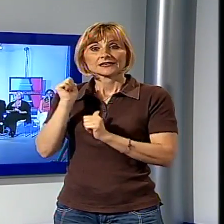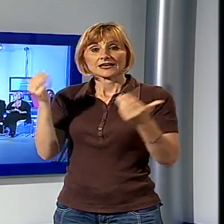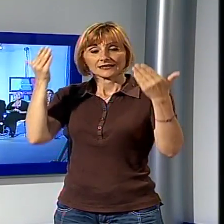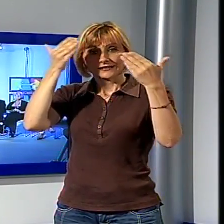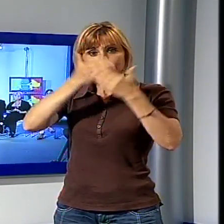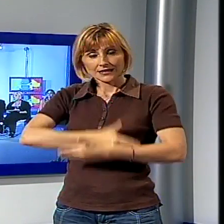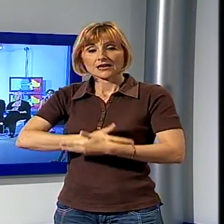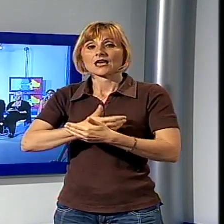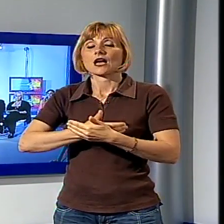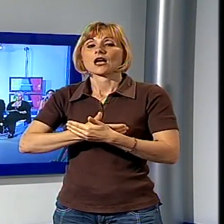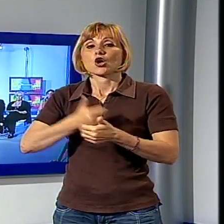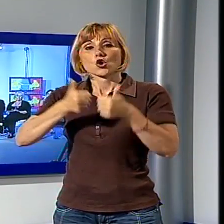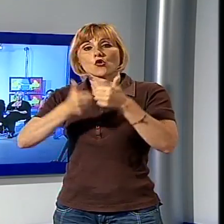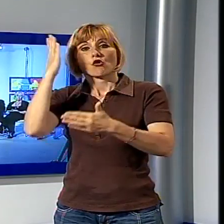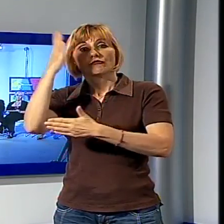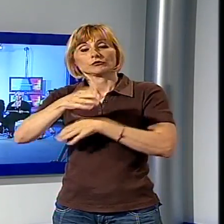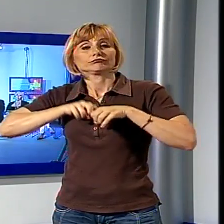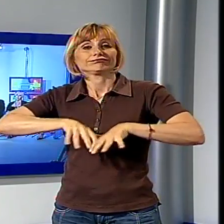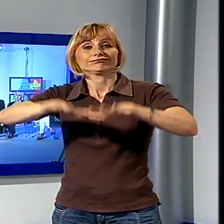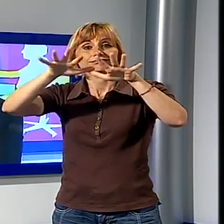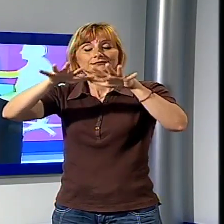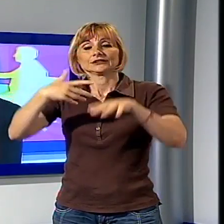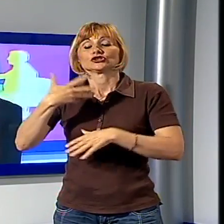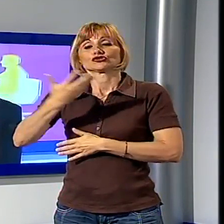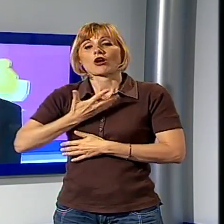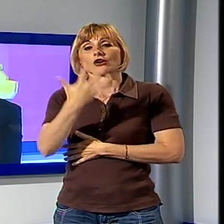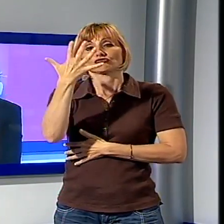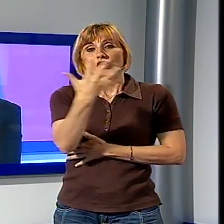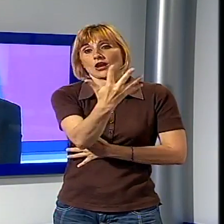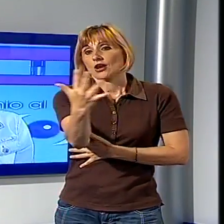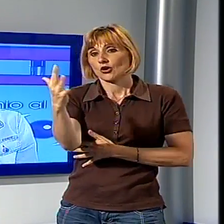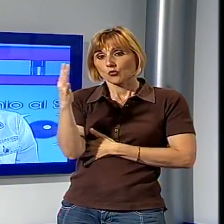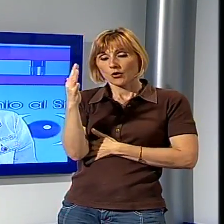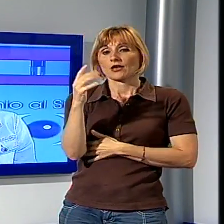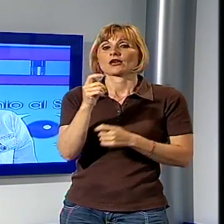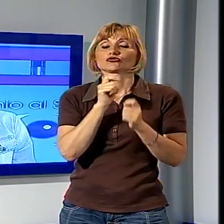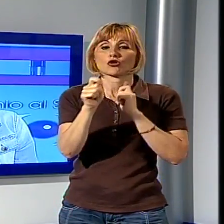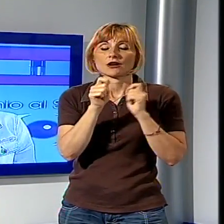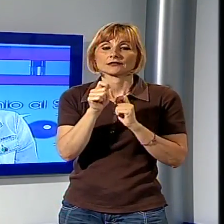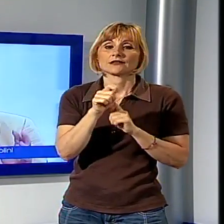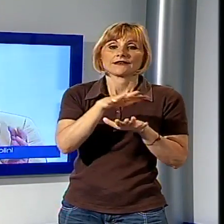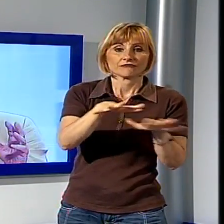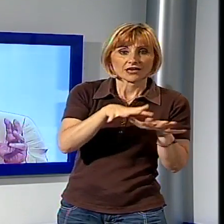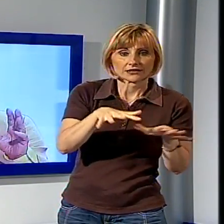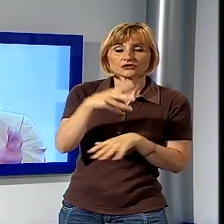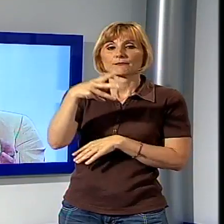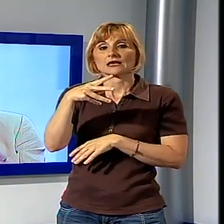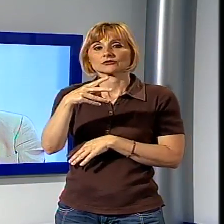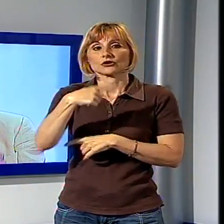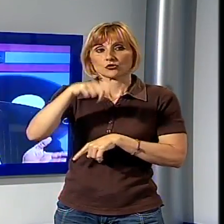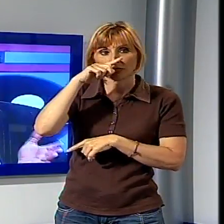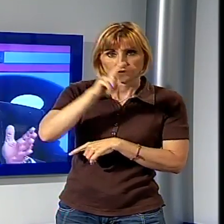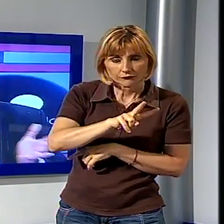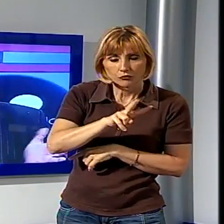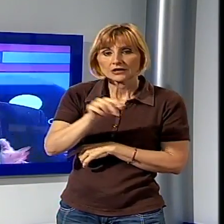da Noi TV nel corso del quale i candidati hanno risposto alle domande di 5 giornalisti Martina Ambrogi di Versilia Today Massimo Mazzolini per Noi TV